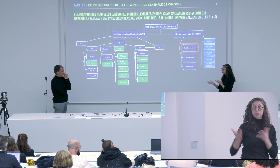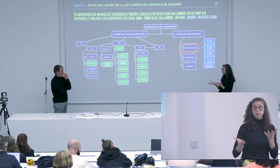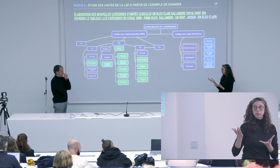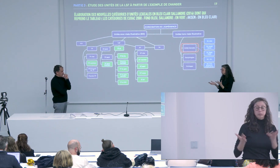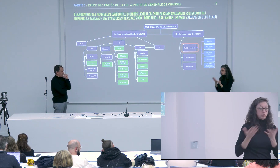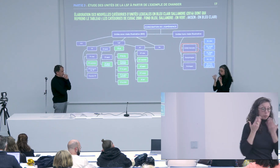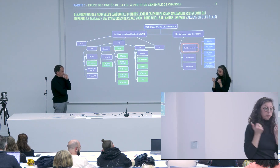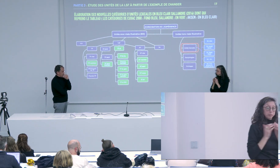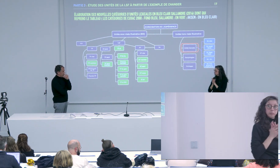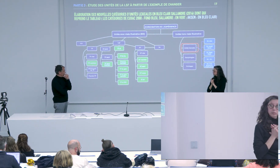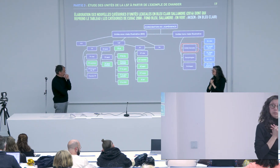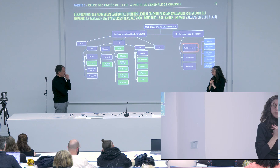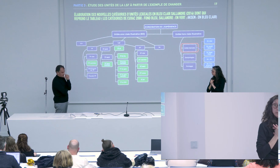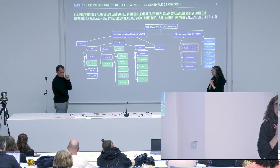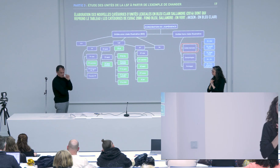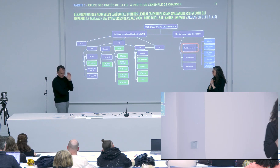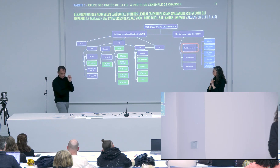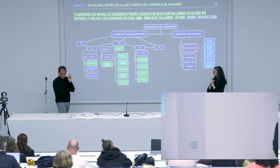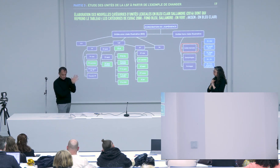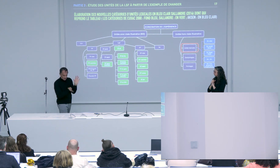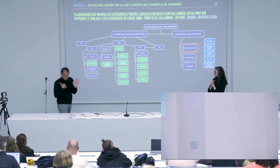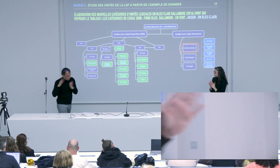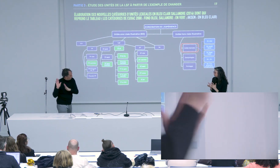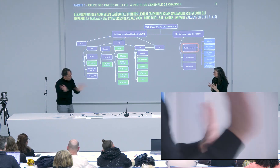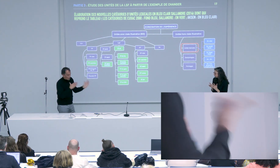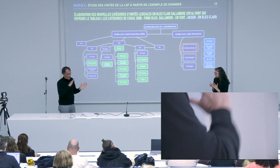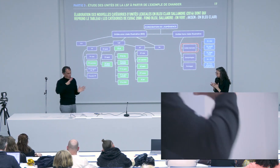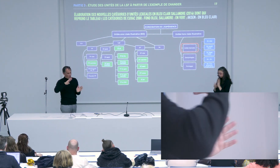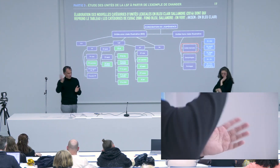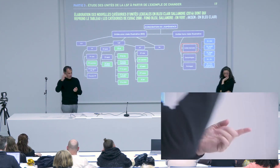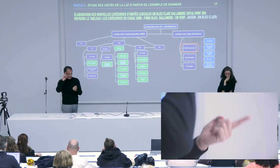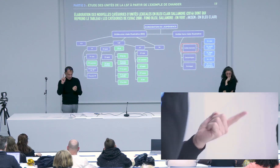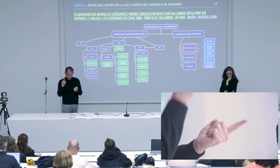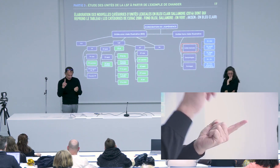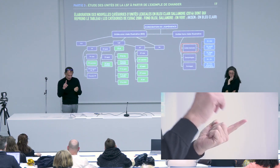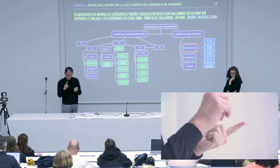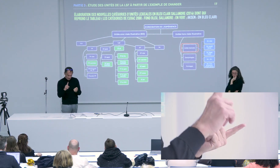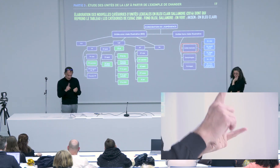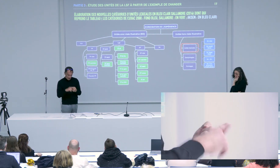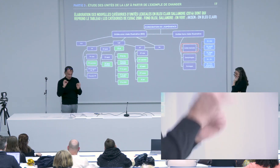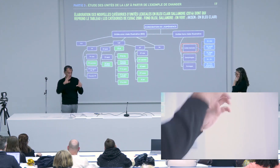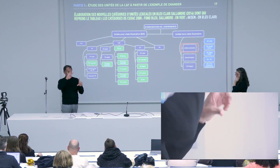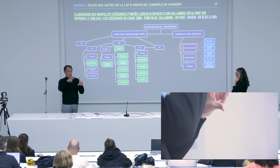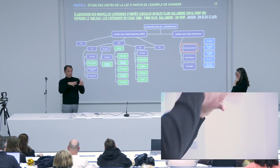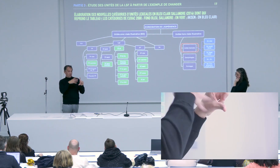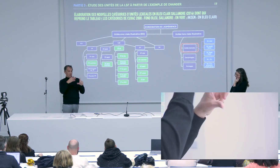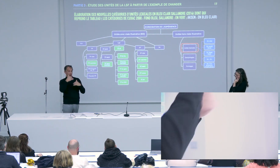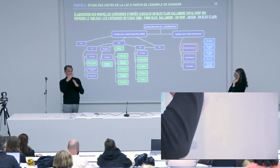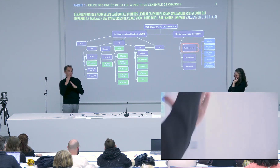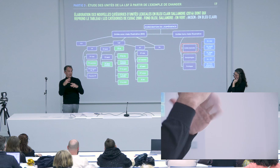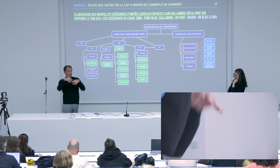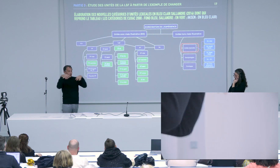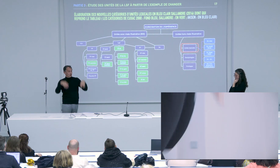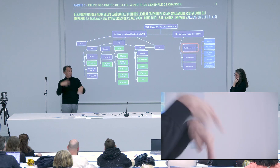UL est plus précise et qu'il y a encore du flou dans la catégorie des UT ok je vais poser une autre série de questions